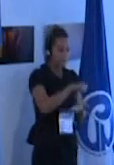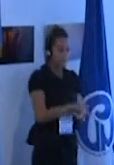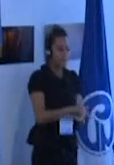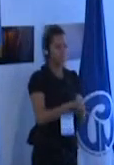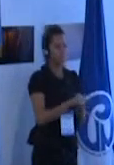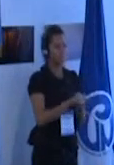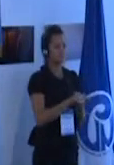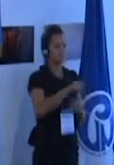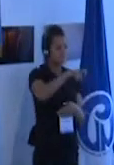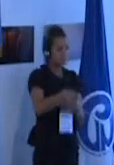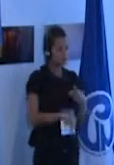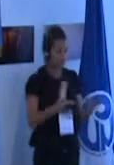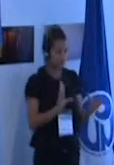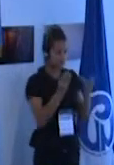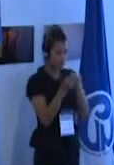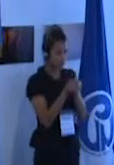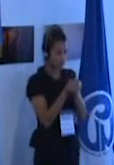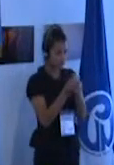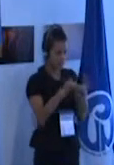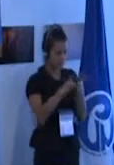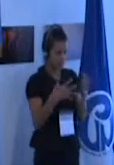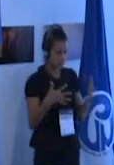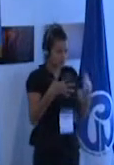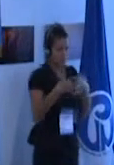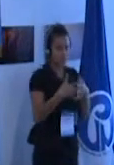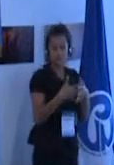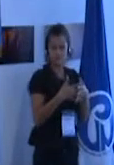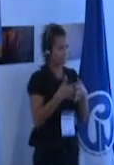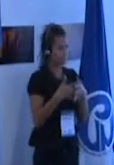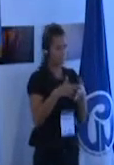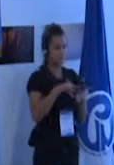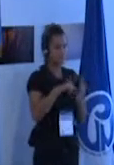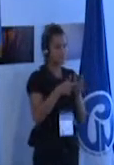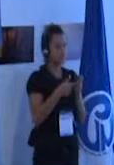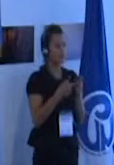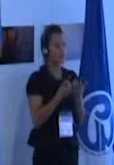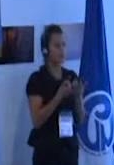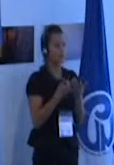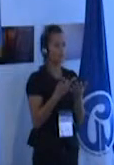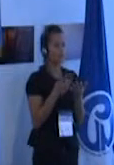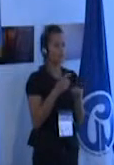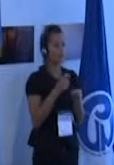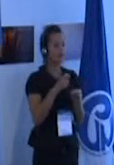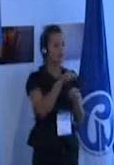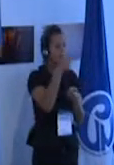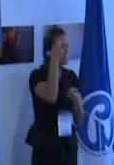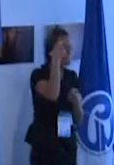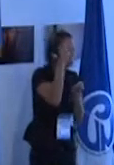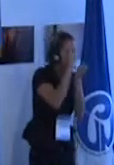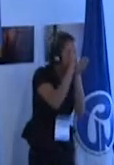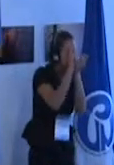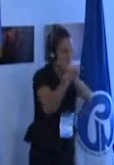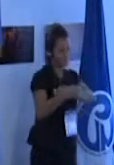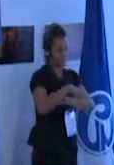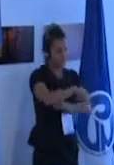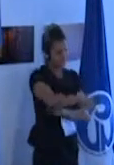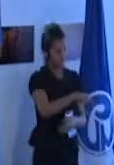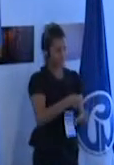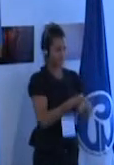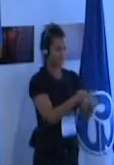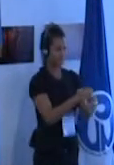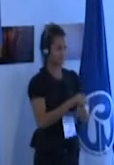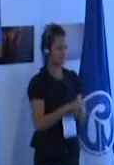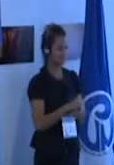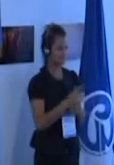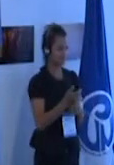inclusiva no es una integración es un cambio de la manera de pensar el